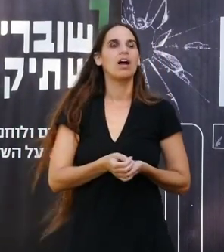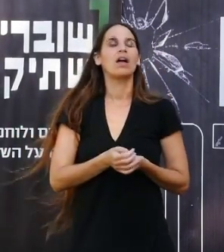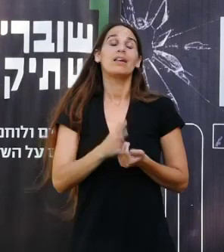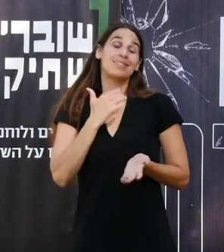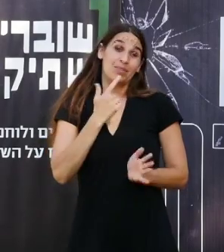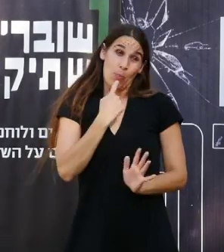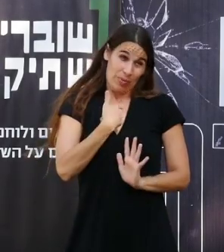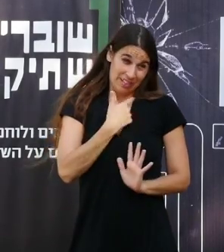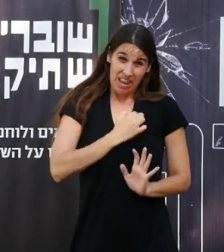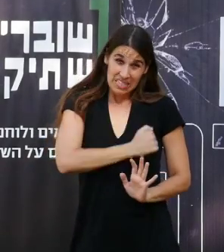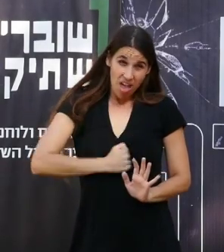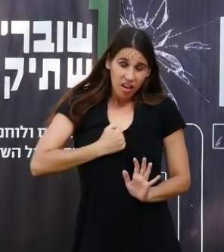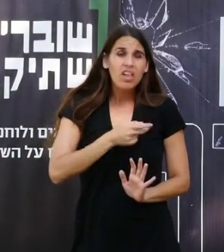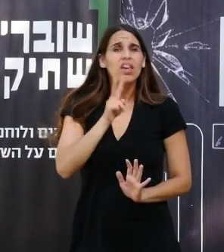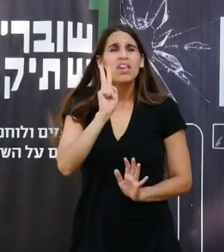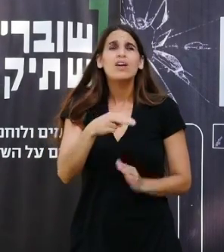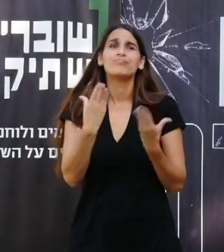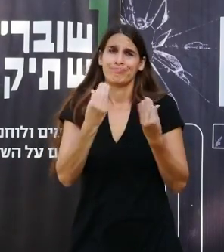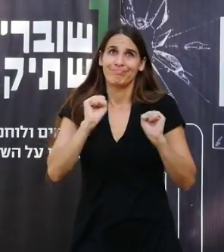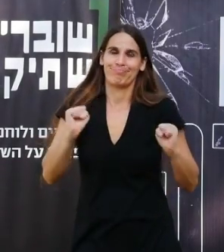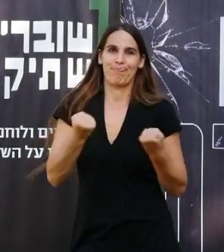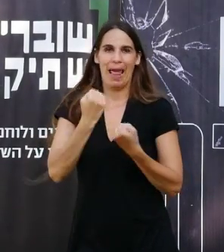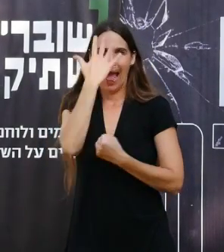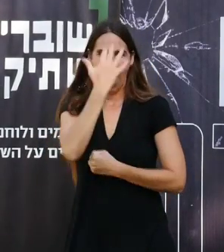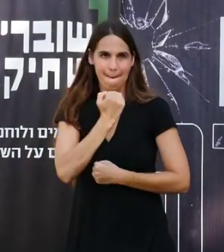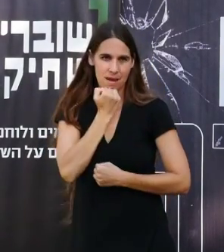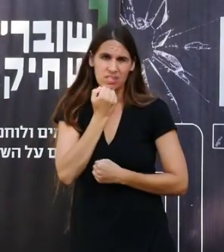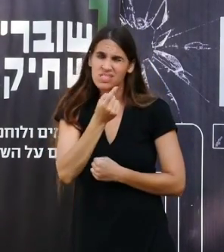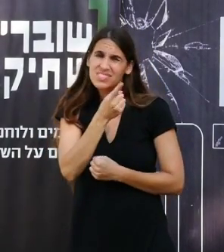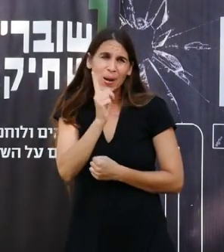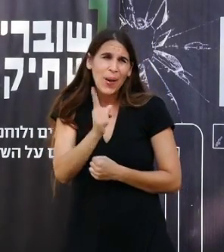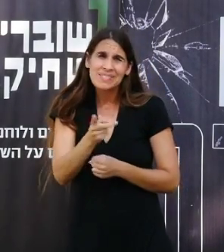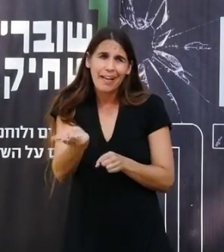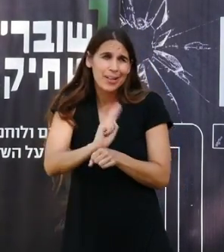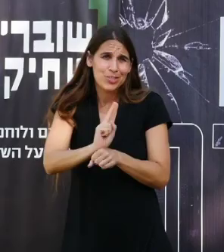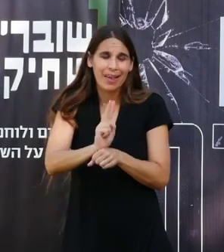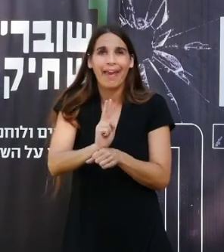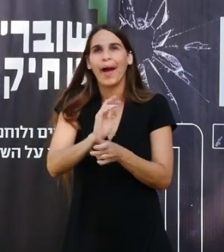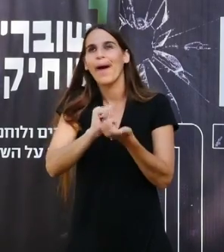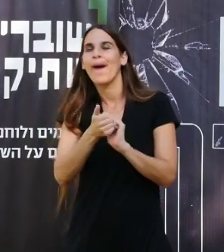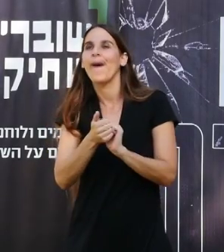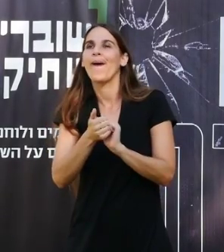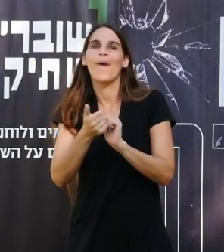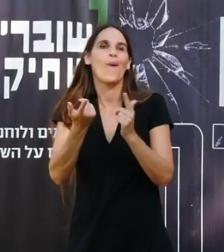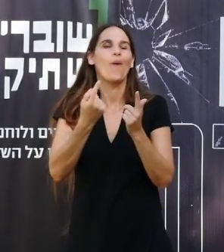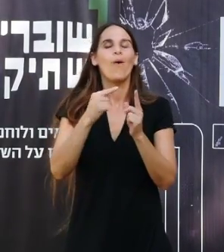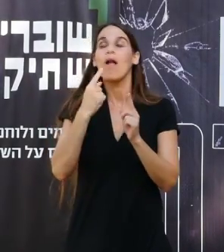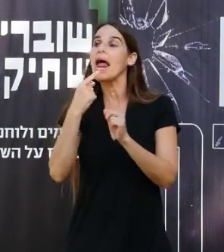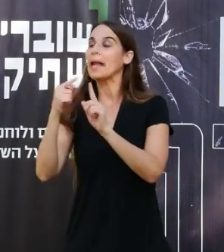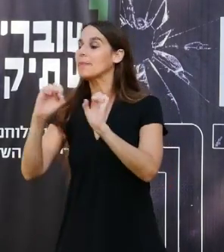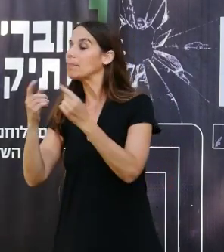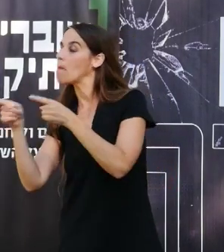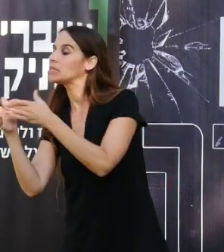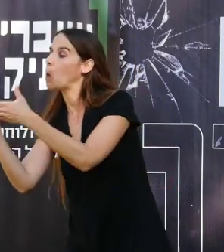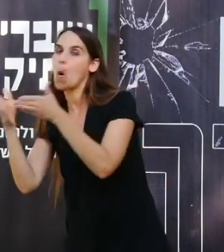שלצערי יש מספיק פעילי חמאס בשביל שהם לא יצטרכו לשקר או לכוון את המאמצים למקום